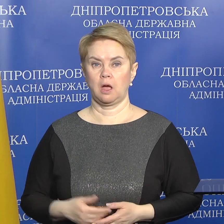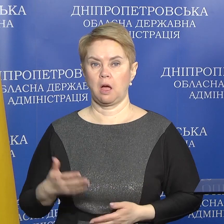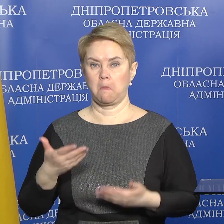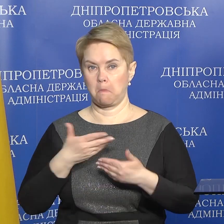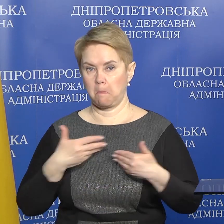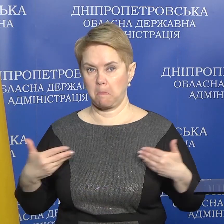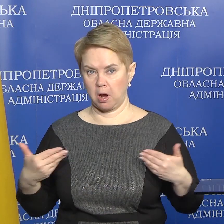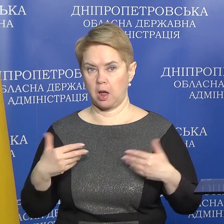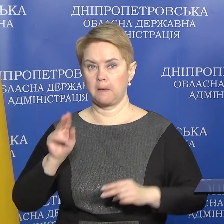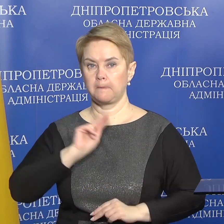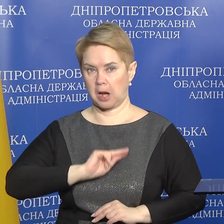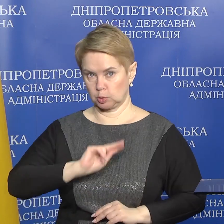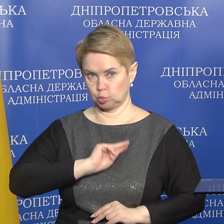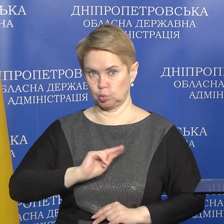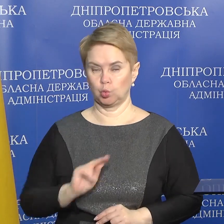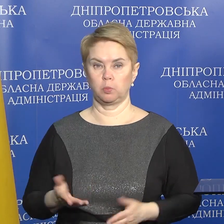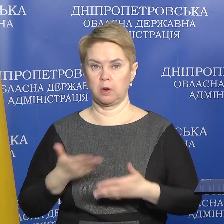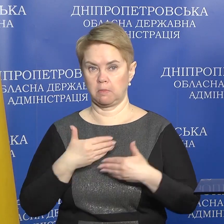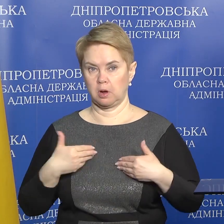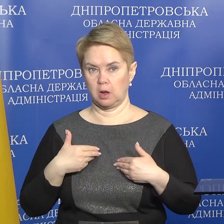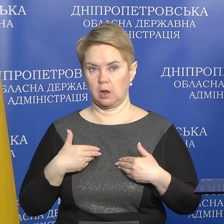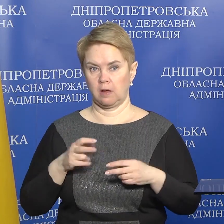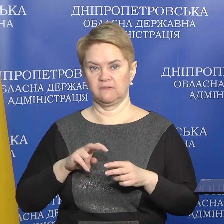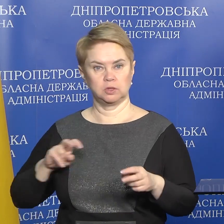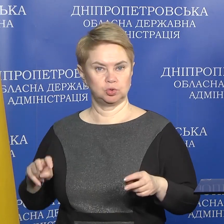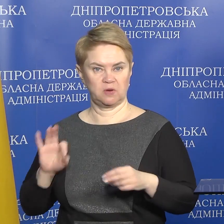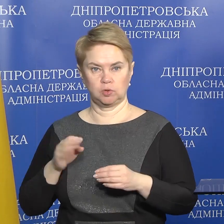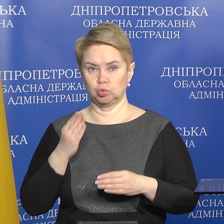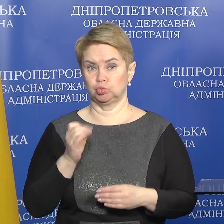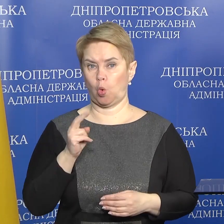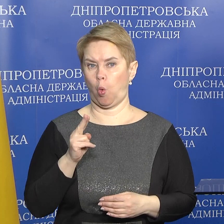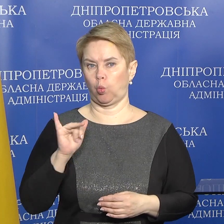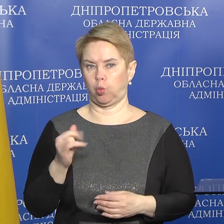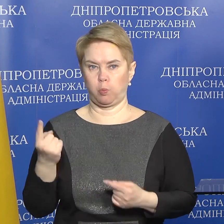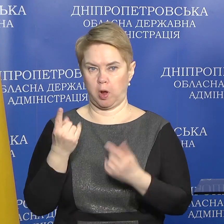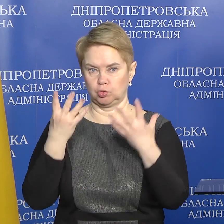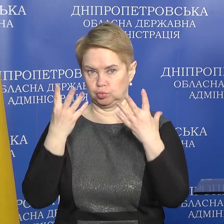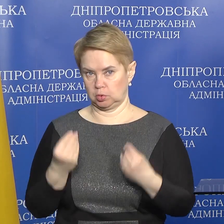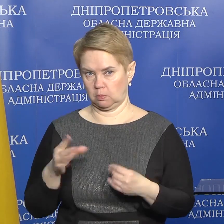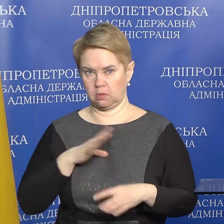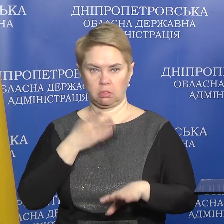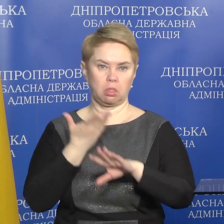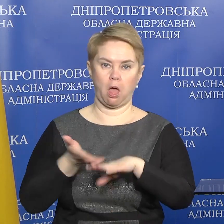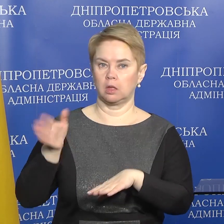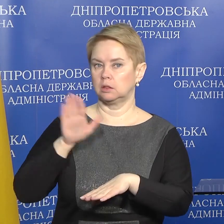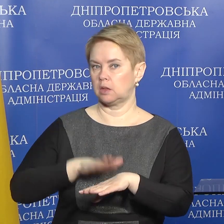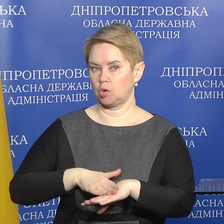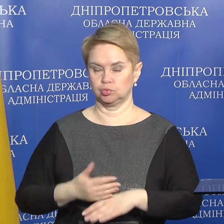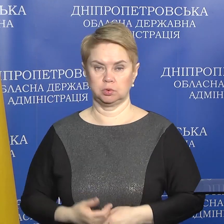Ми працюємо, ми відійшли від шоку перших днів, який був найтяжчий.